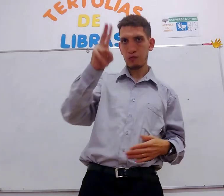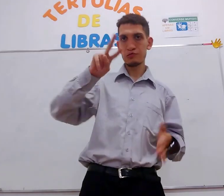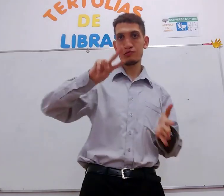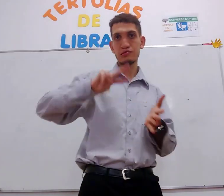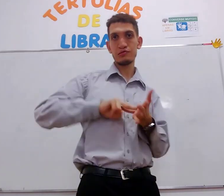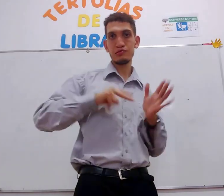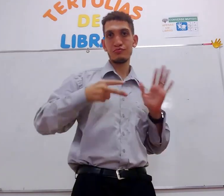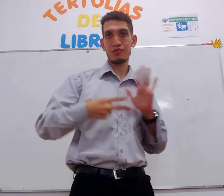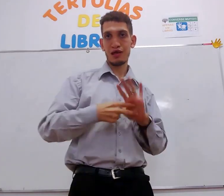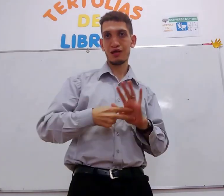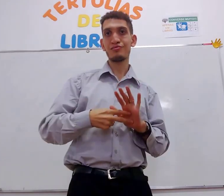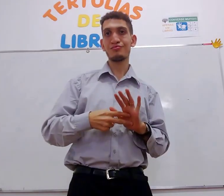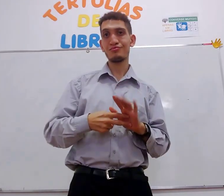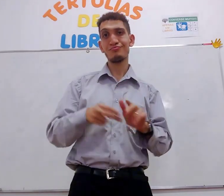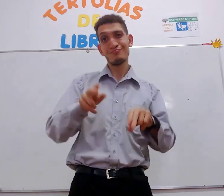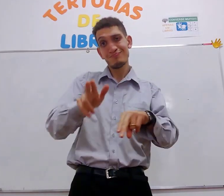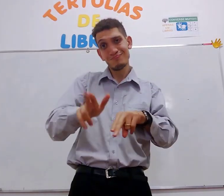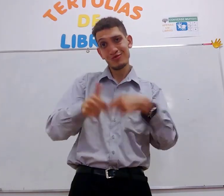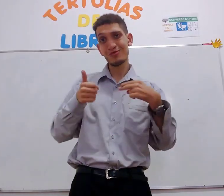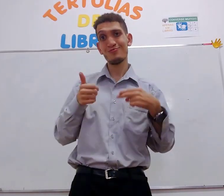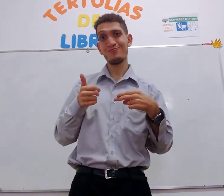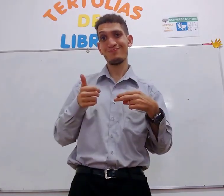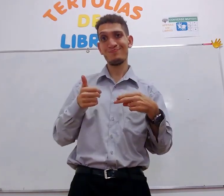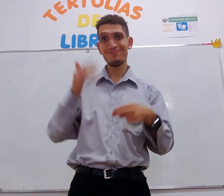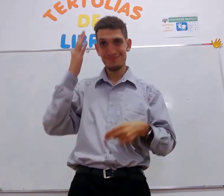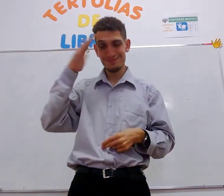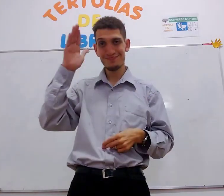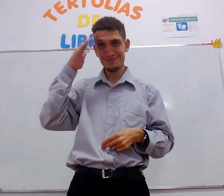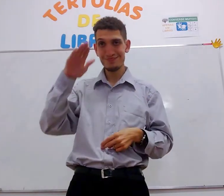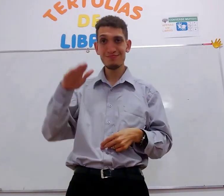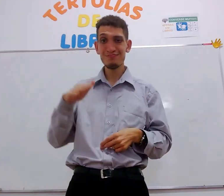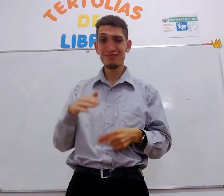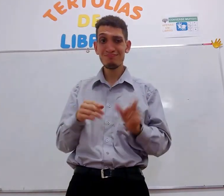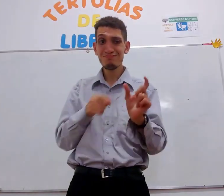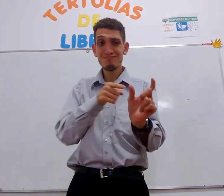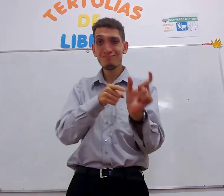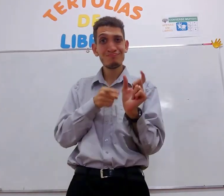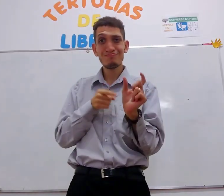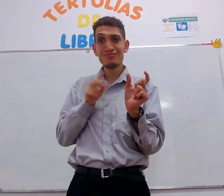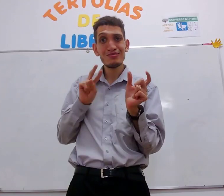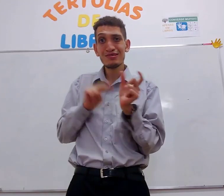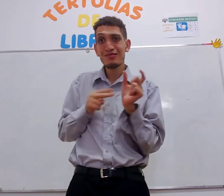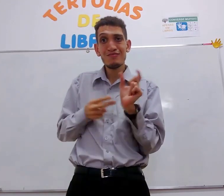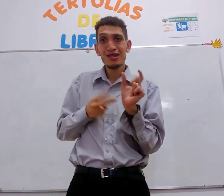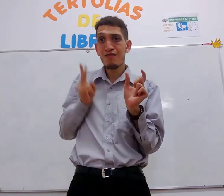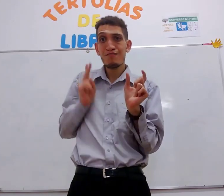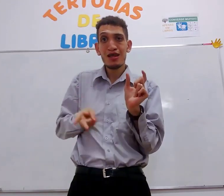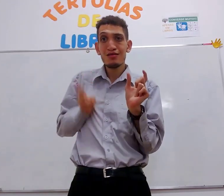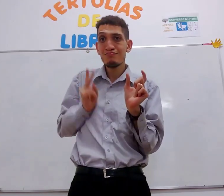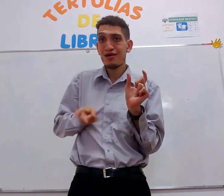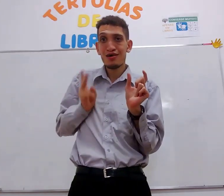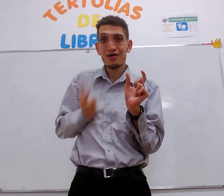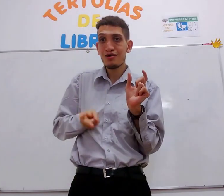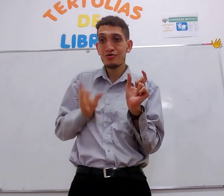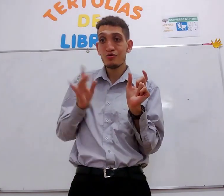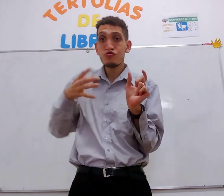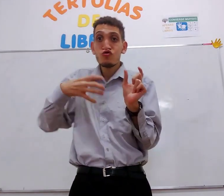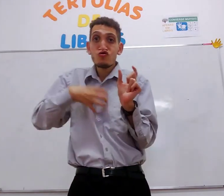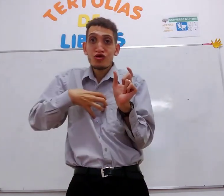olha, porte significado, por isso, entendeu? Palavra significado, mesma coisa,